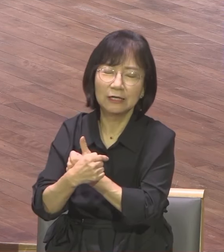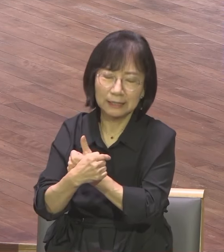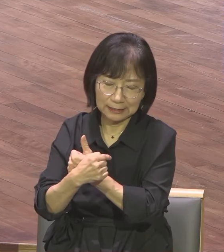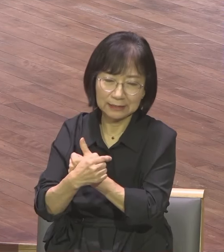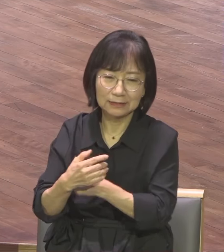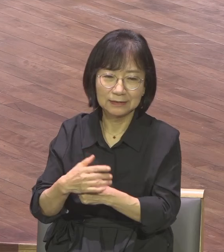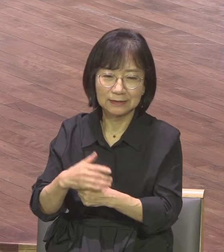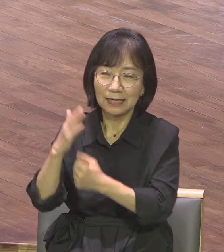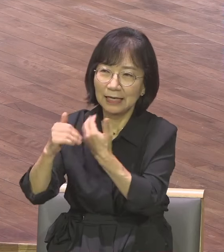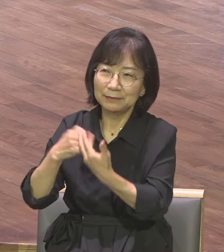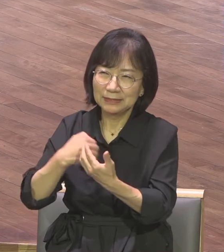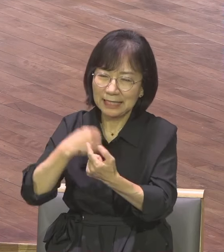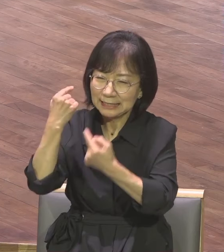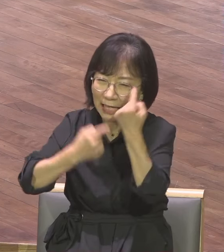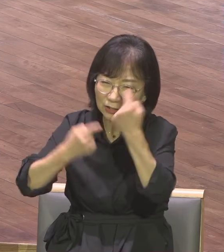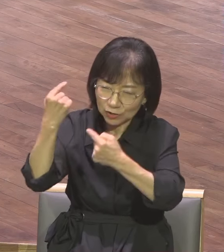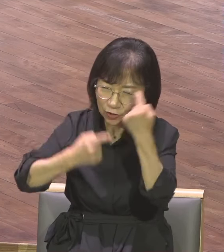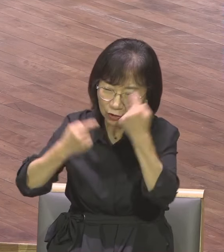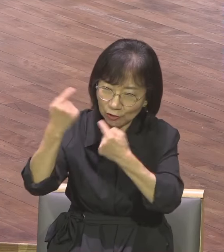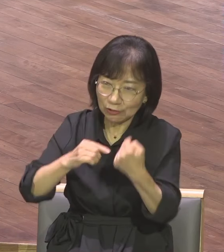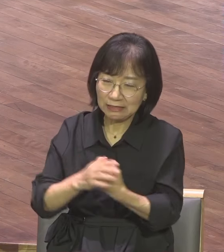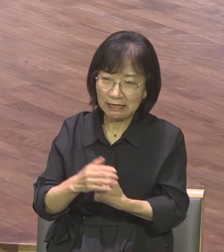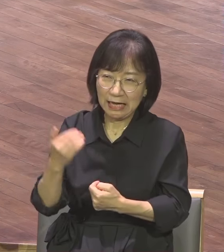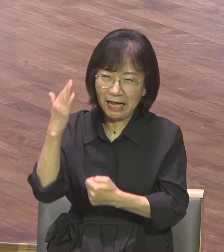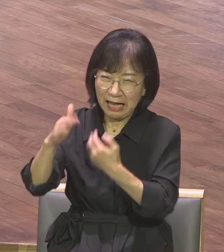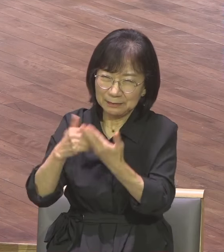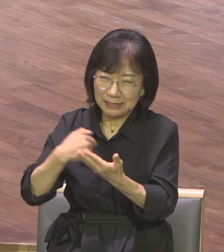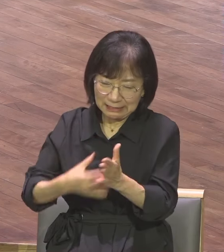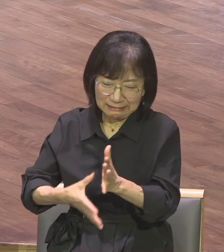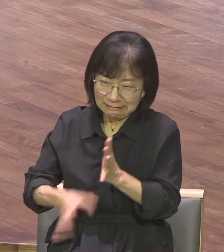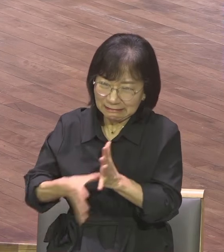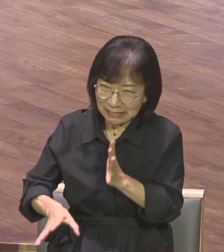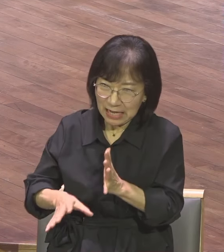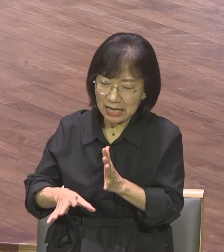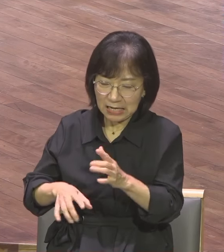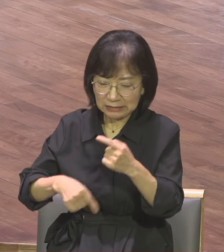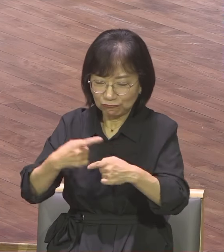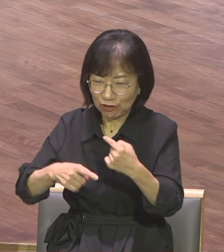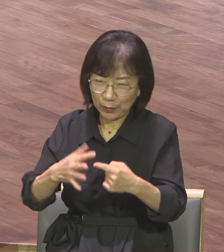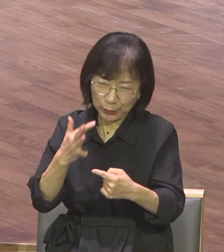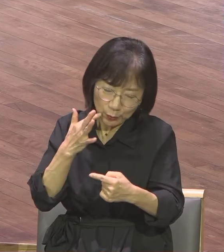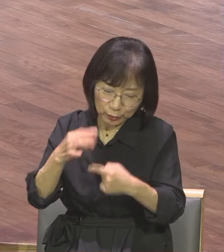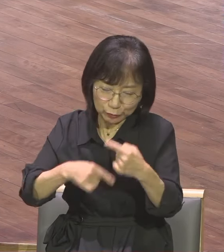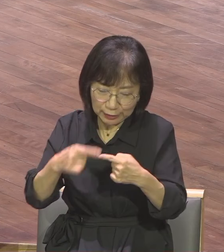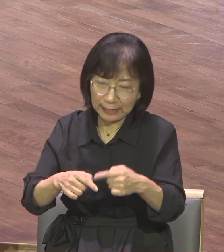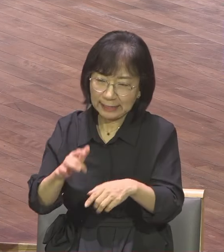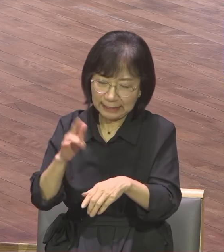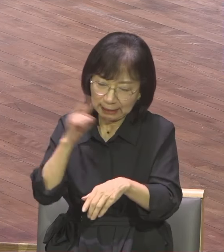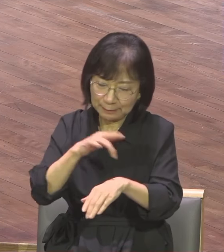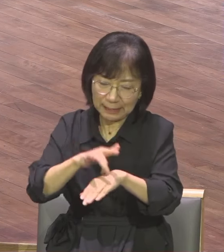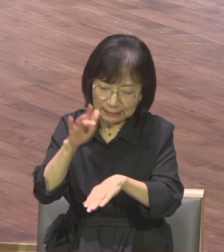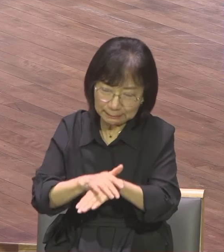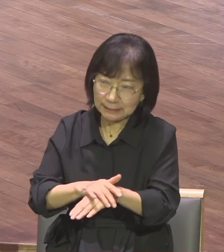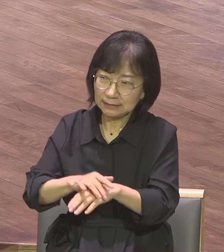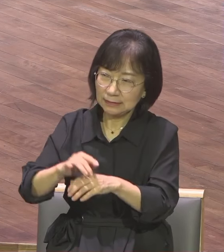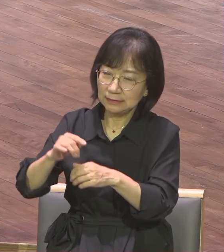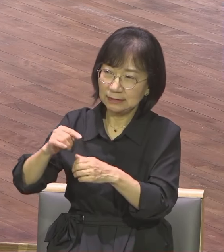나의 못된 씀뿌리를 나의 언어를 나의 습관을 교훈하구나 책망하는구나